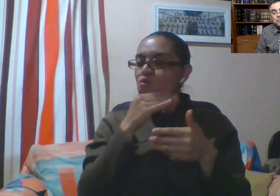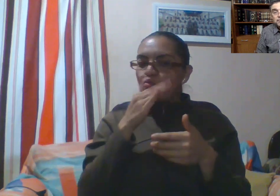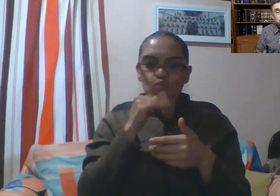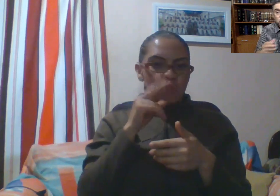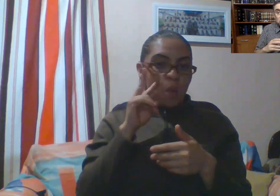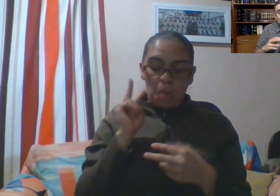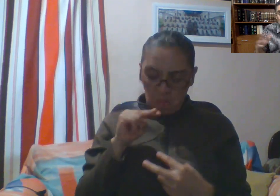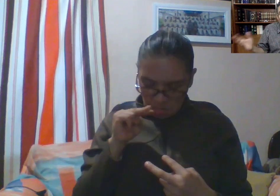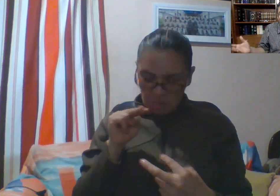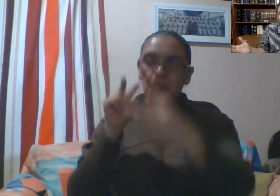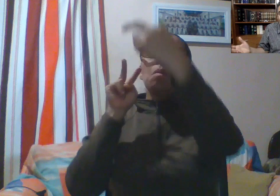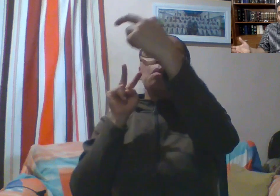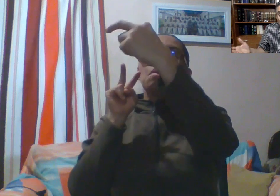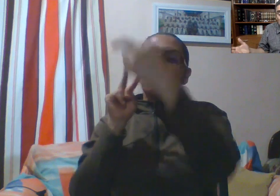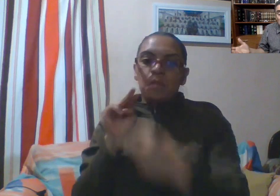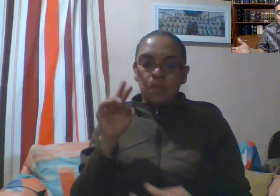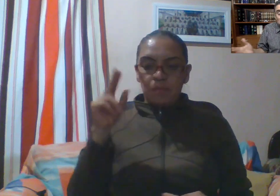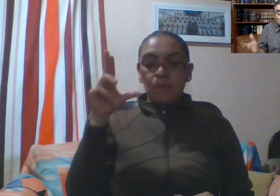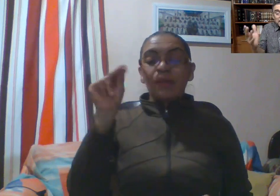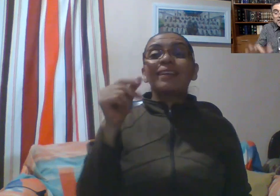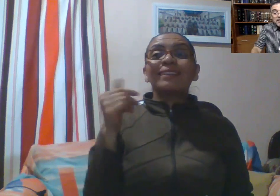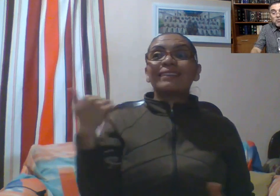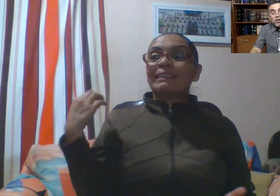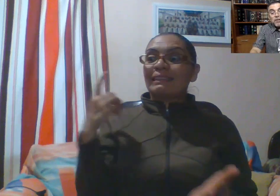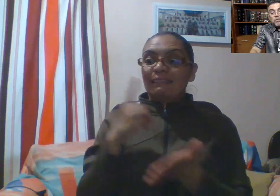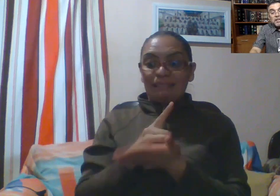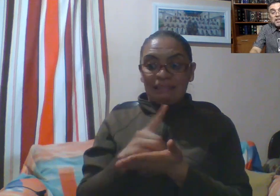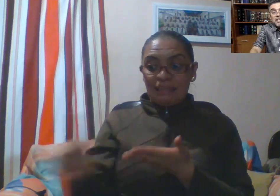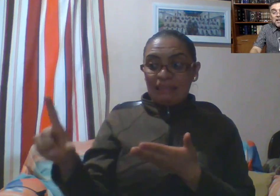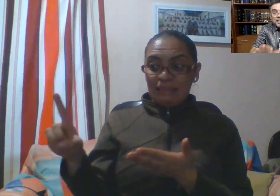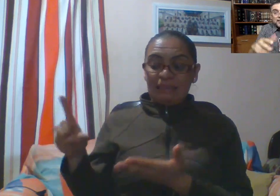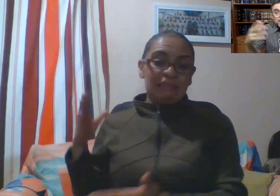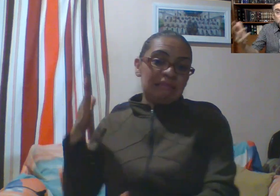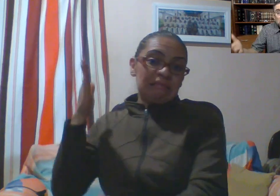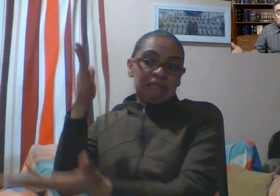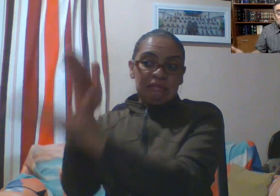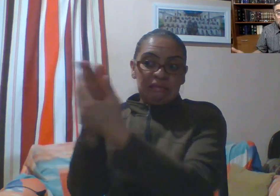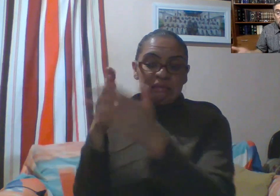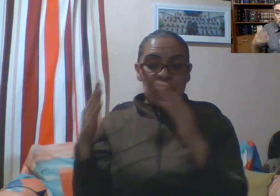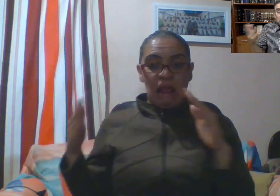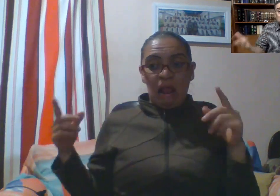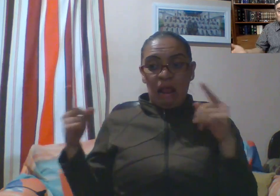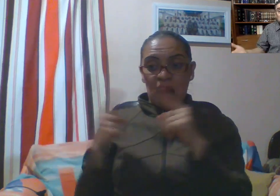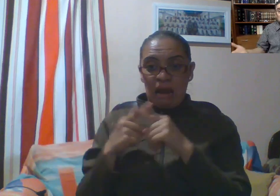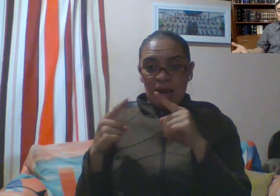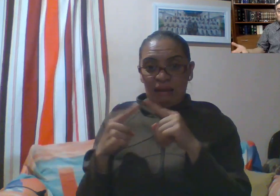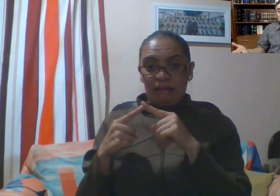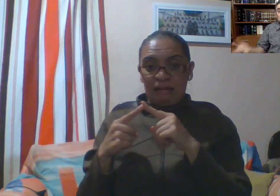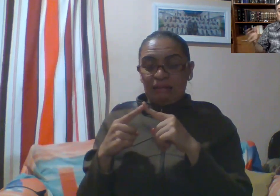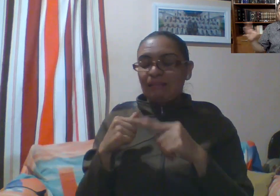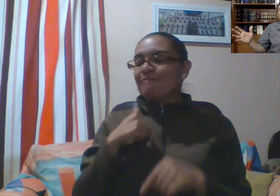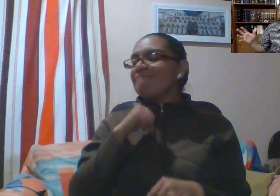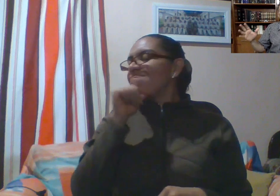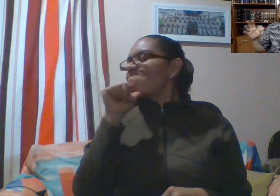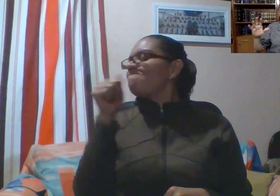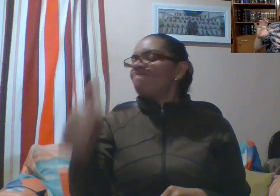No tenían derecho de ir a la sinagoga. Imagínense, como que usted en el templo al que asiste no lo dejan entrar, y le hacen el feo y le